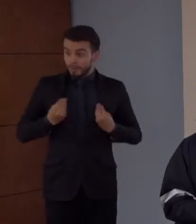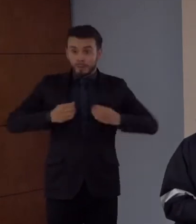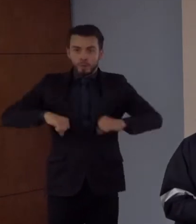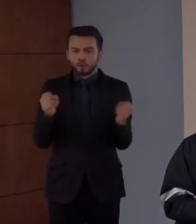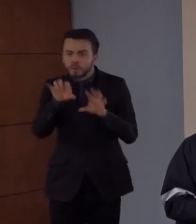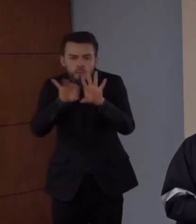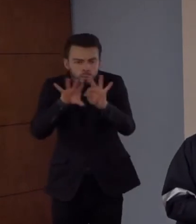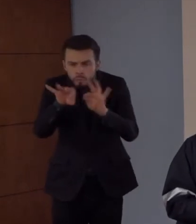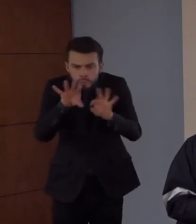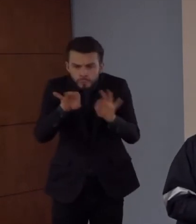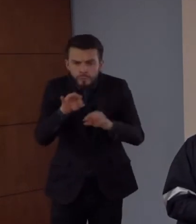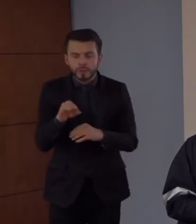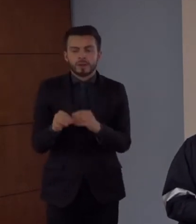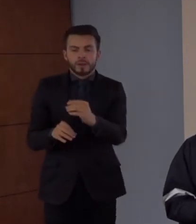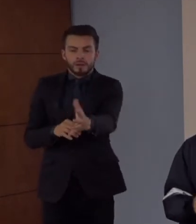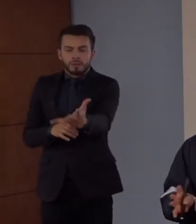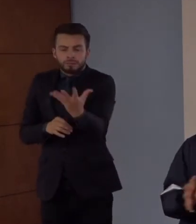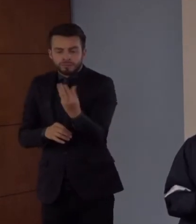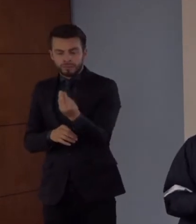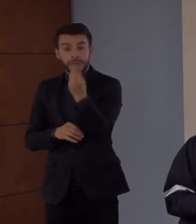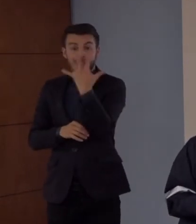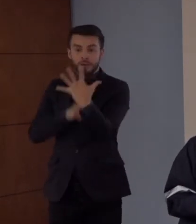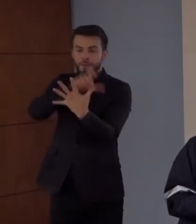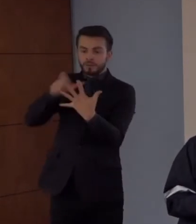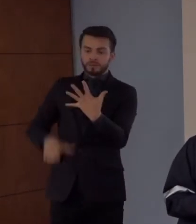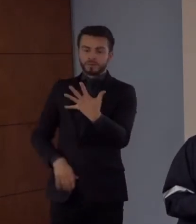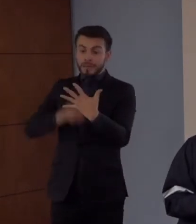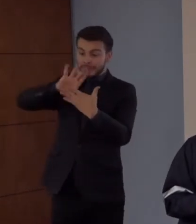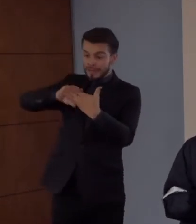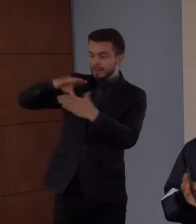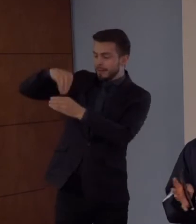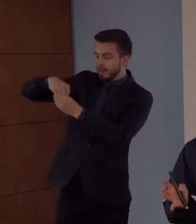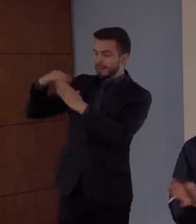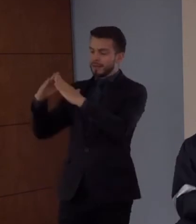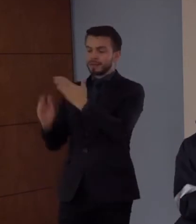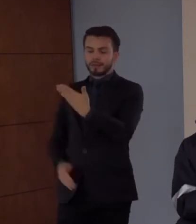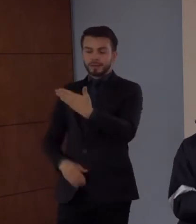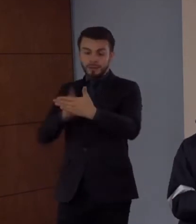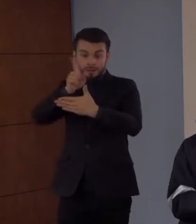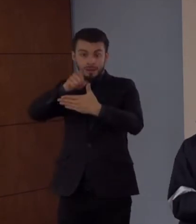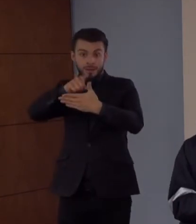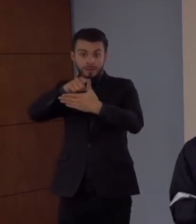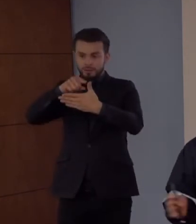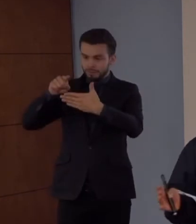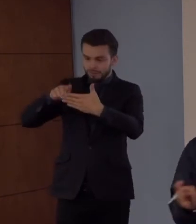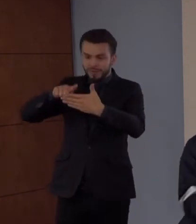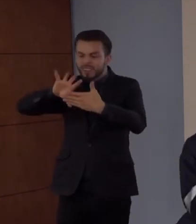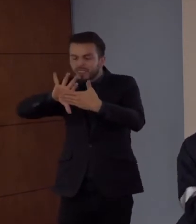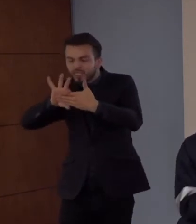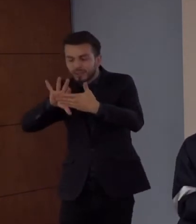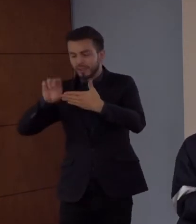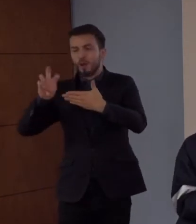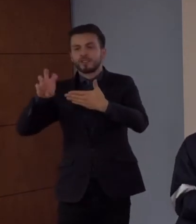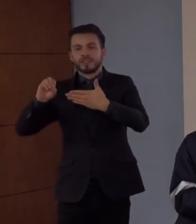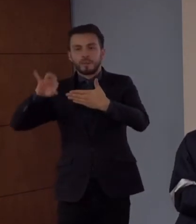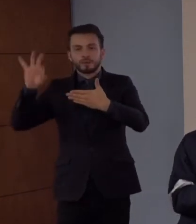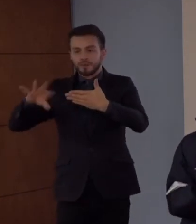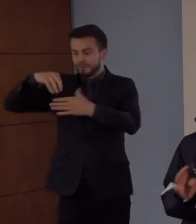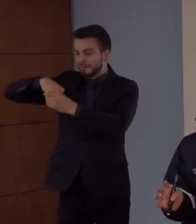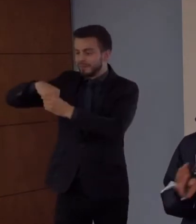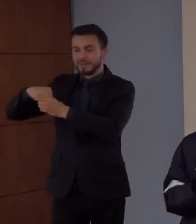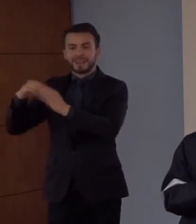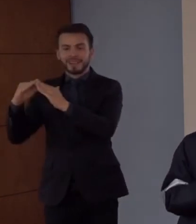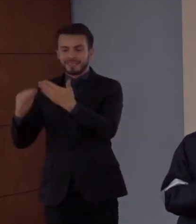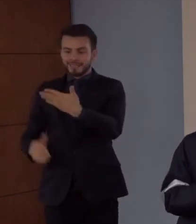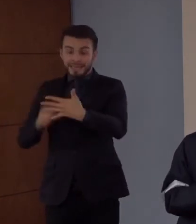el 20%, tuvo que salir algo. El otro 80% se quedó en casa, el 80% se quedó en casa. Pero